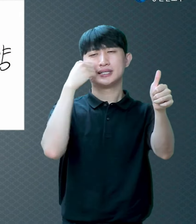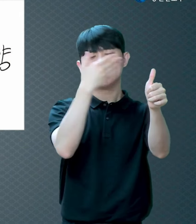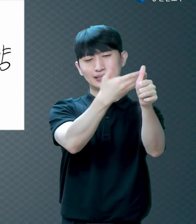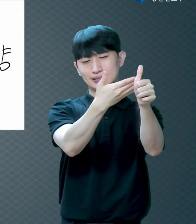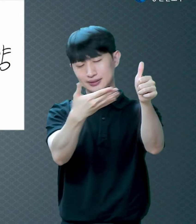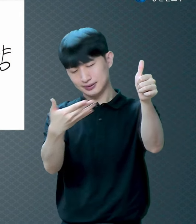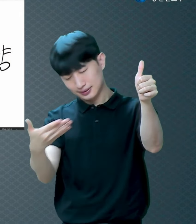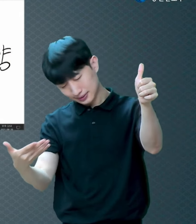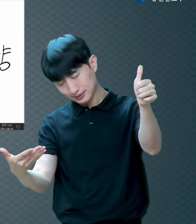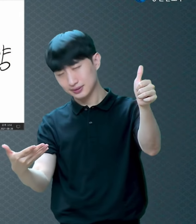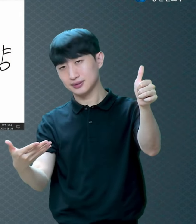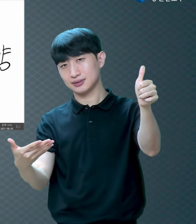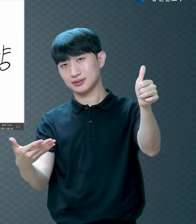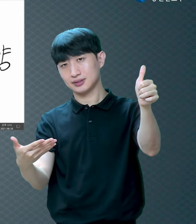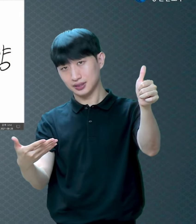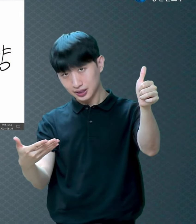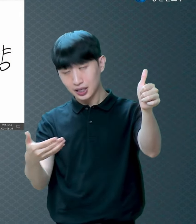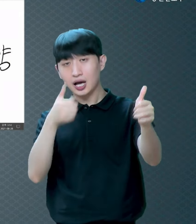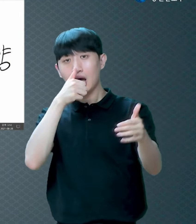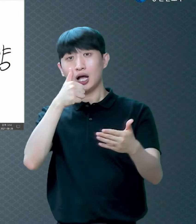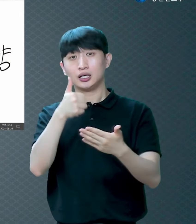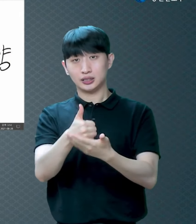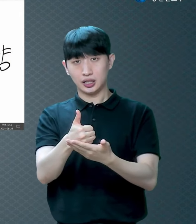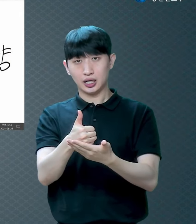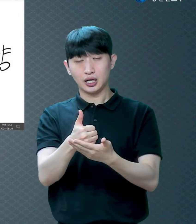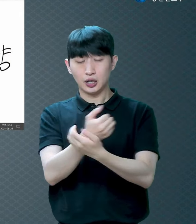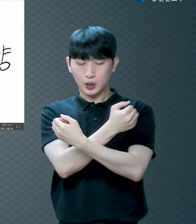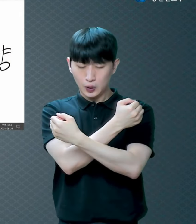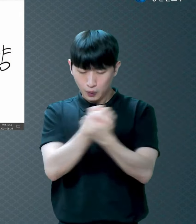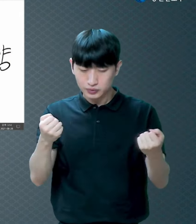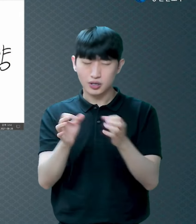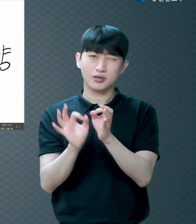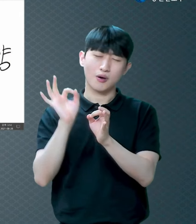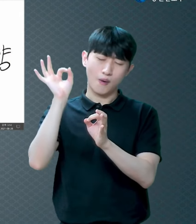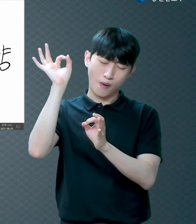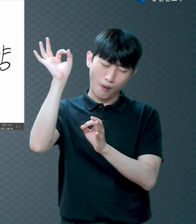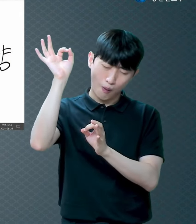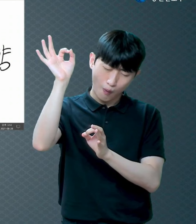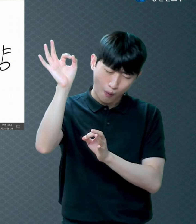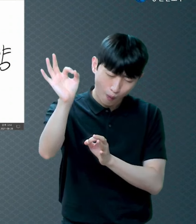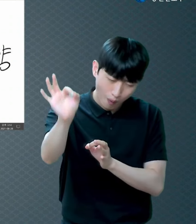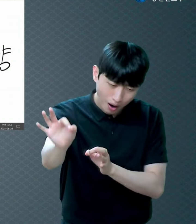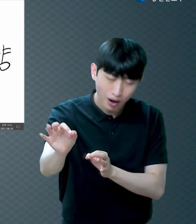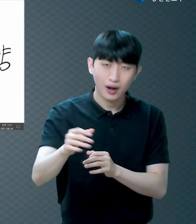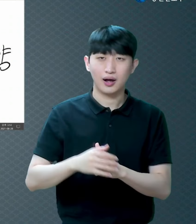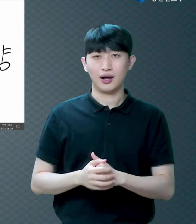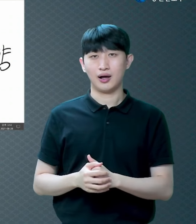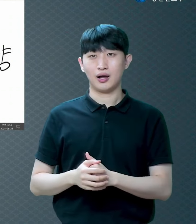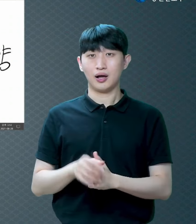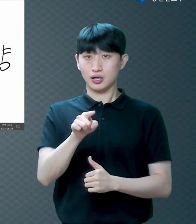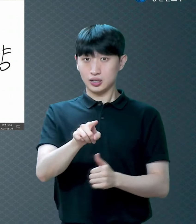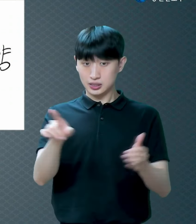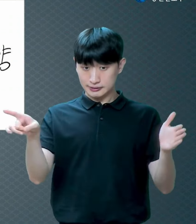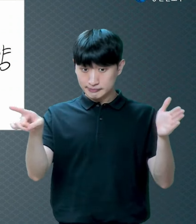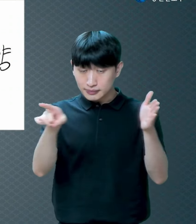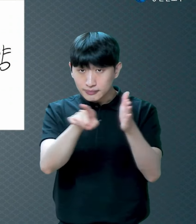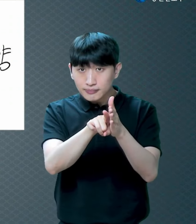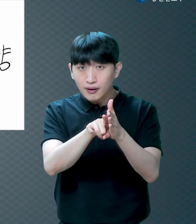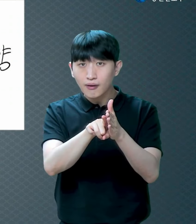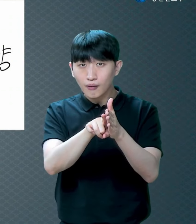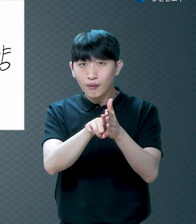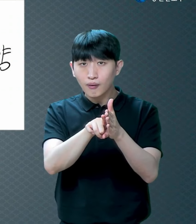흘리시고 죄를 영원히 용서할 텐데 그 사실을 믿는 사람에게는